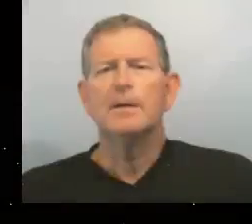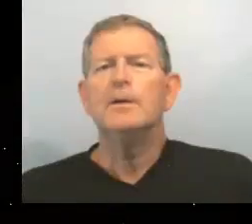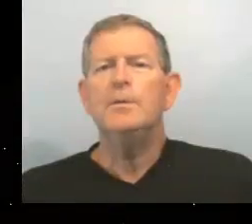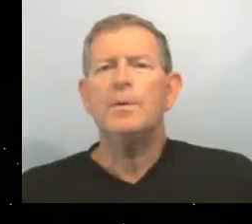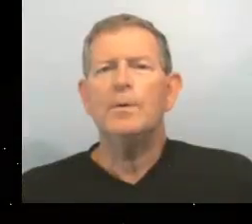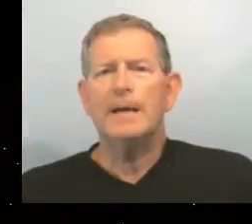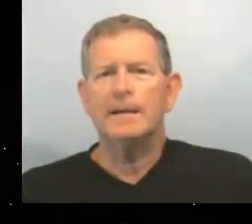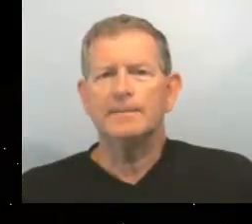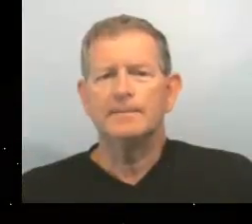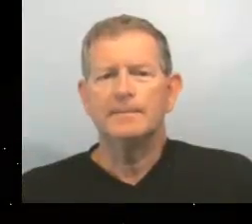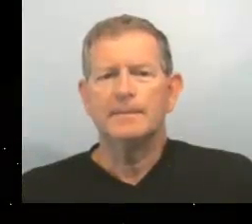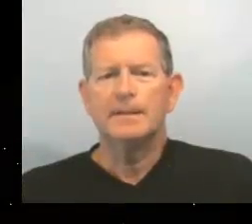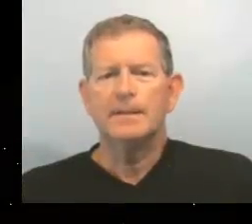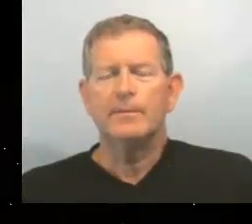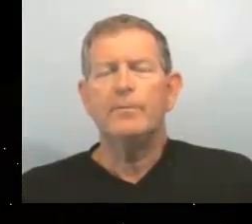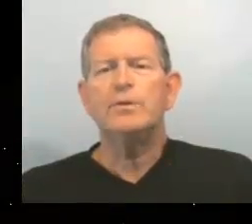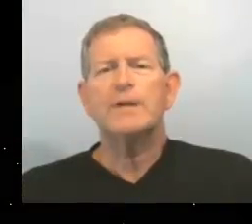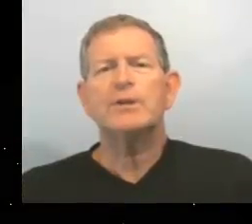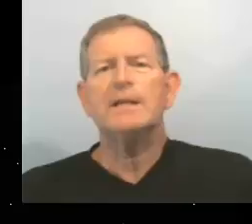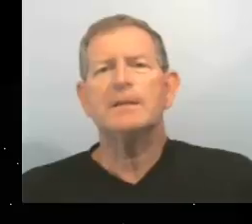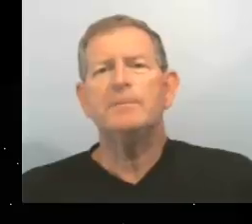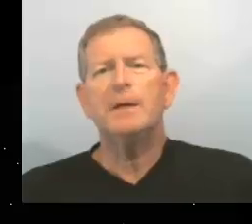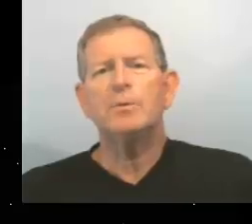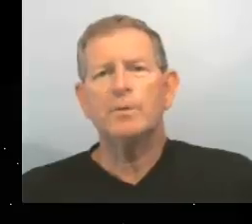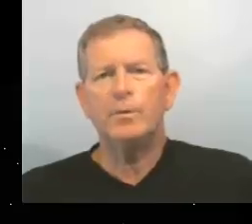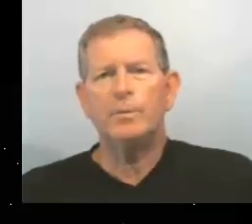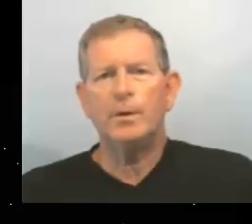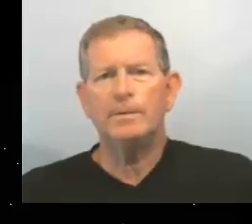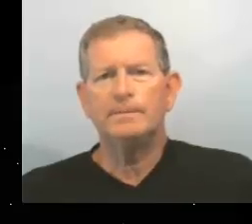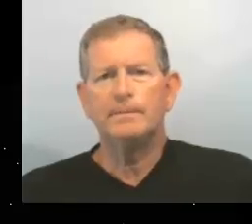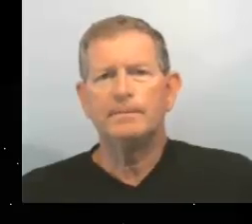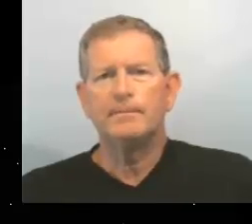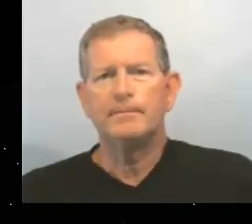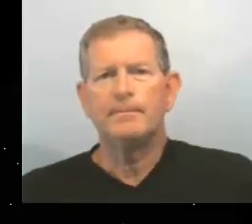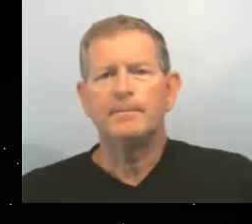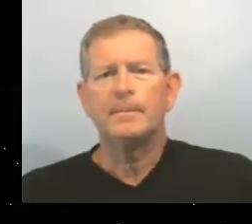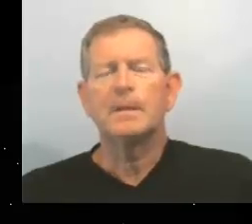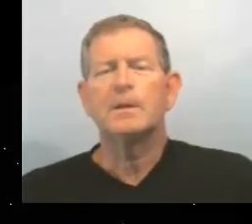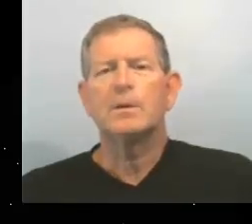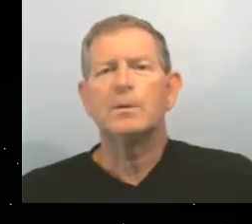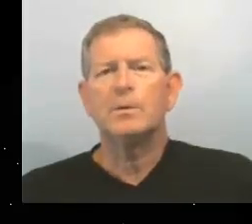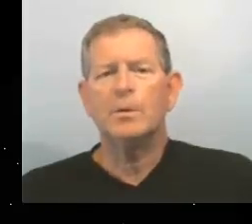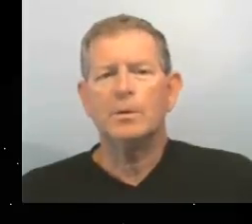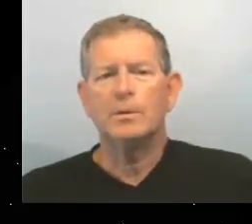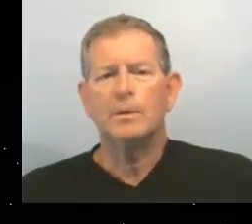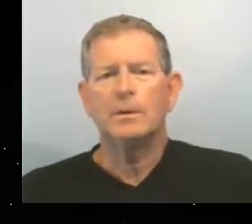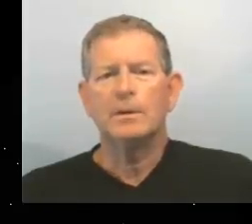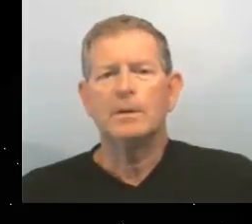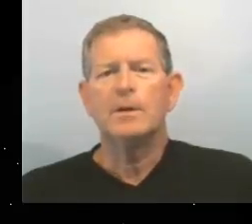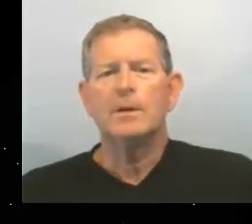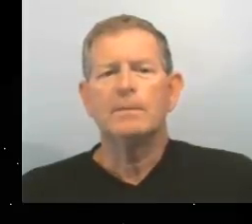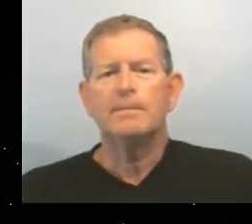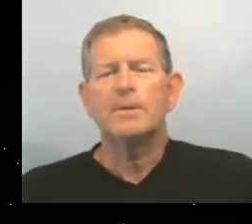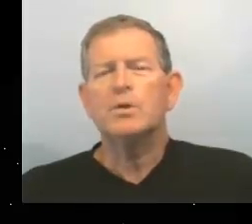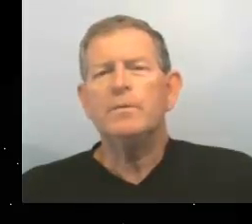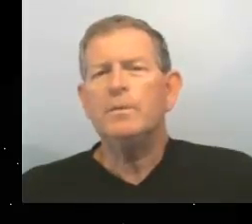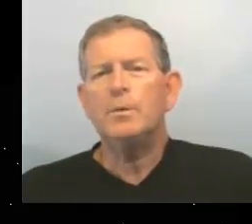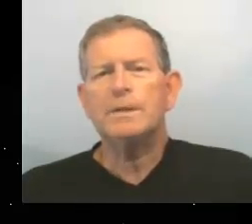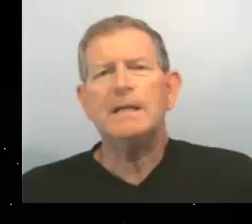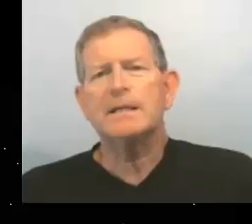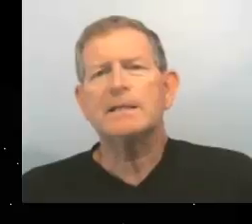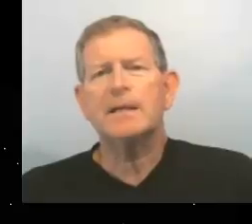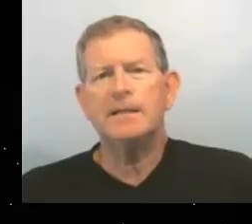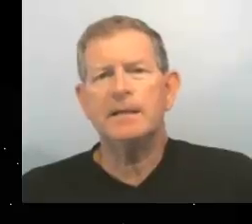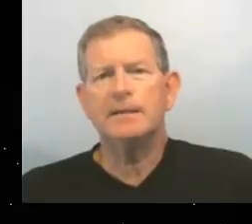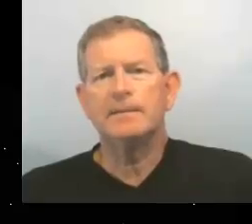numéro 1 vous achetez un ballon de football 2 je veux